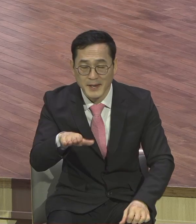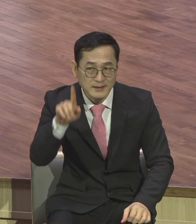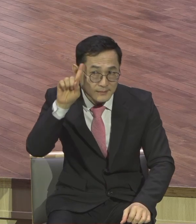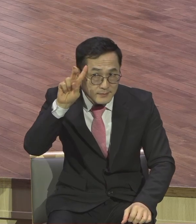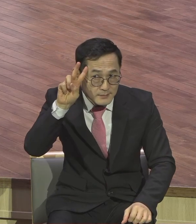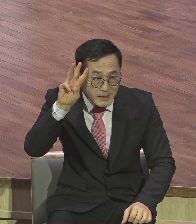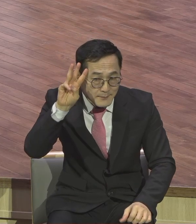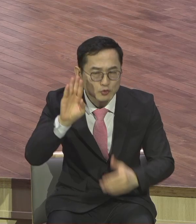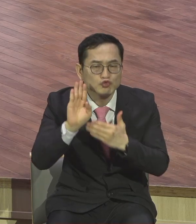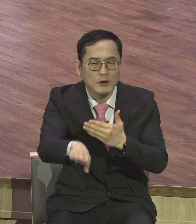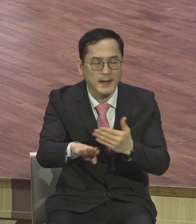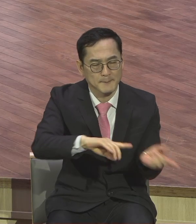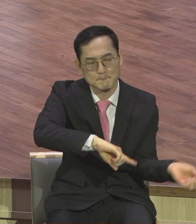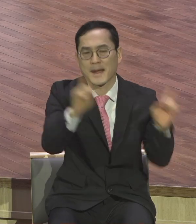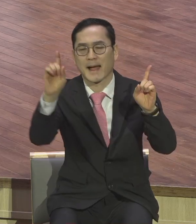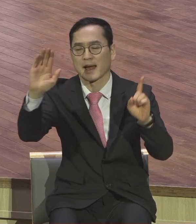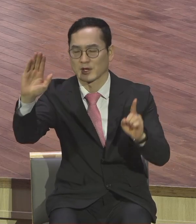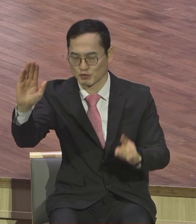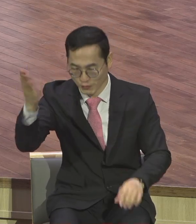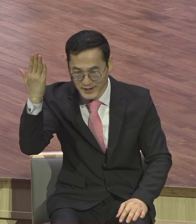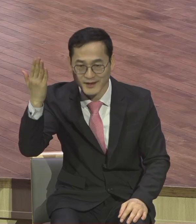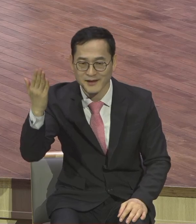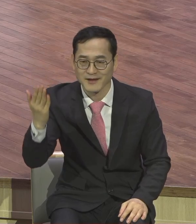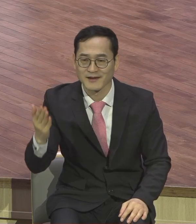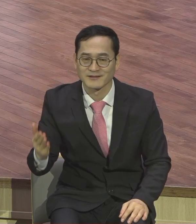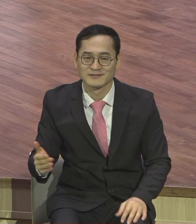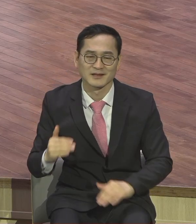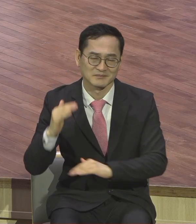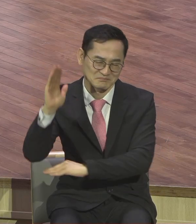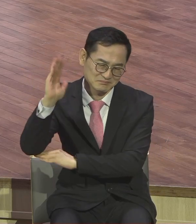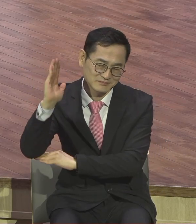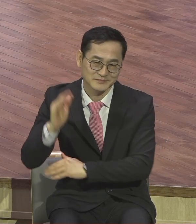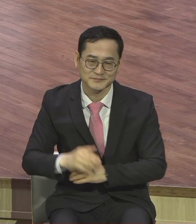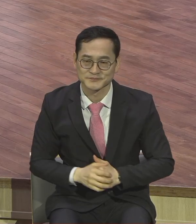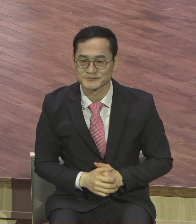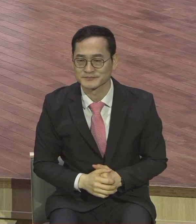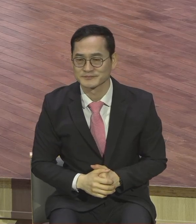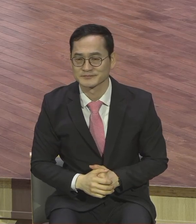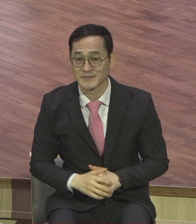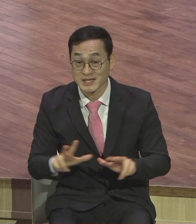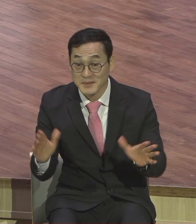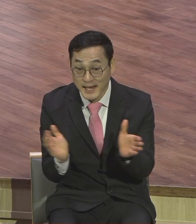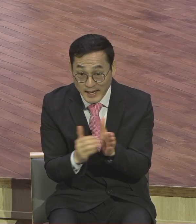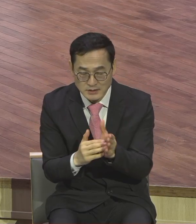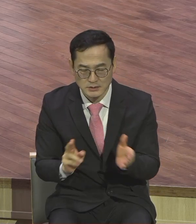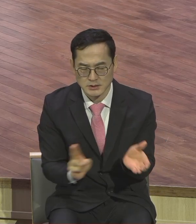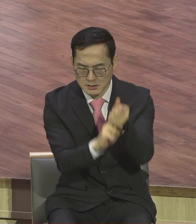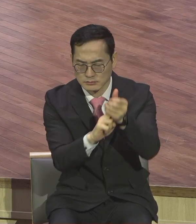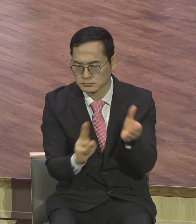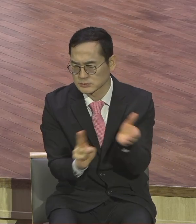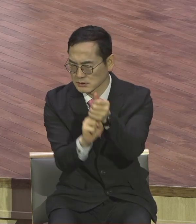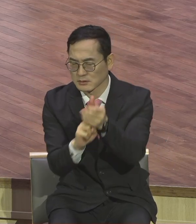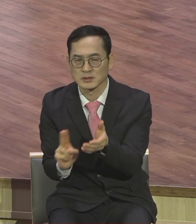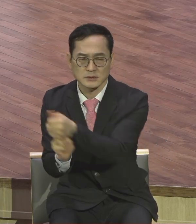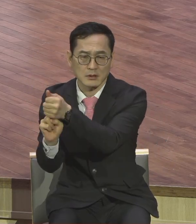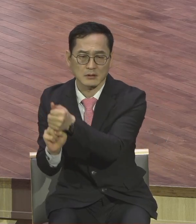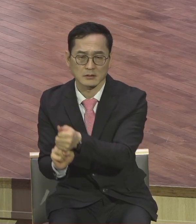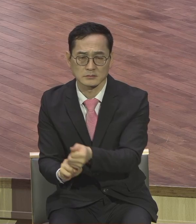지금까지는 예수님께서 여러가지 이적과 기사를 행하시고 천국 복음을 점포하신